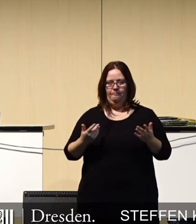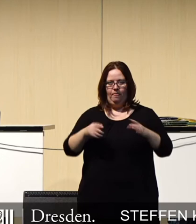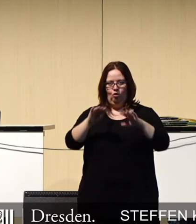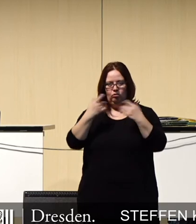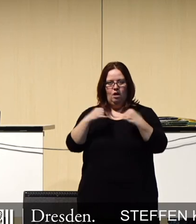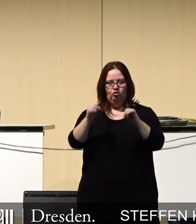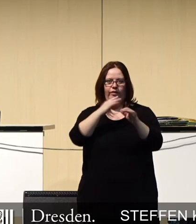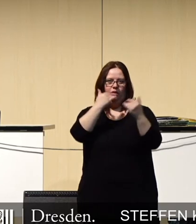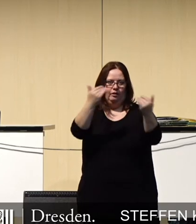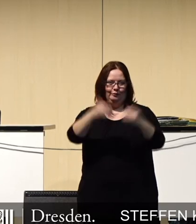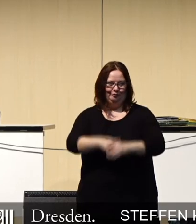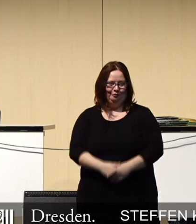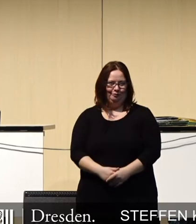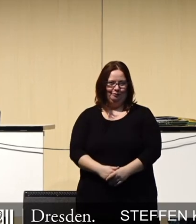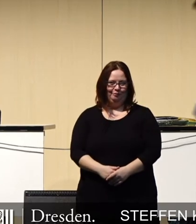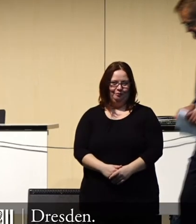engagieren. Vielen Dank.